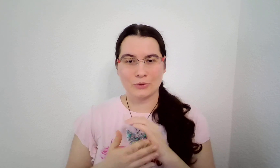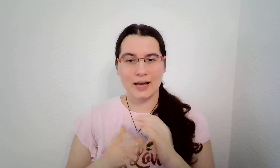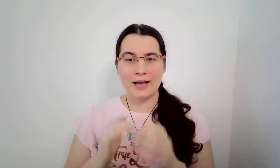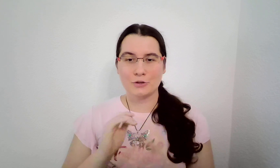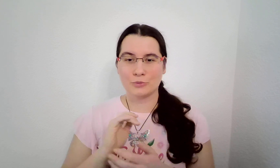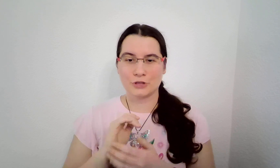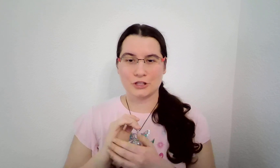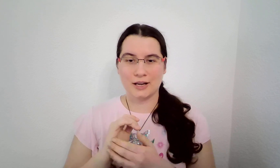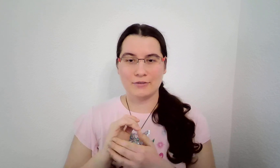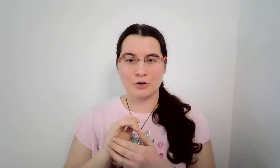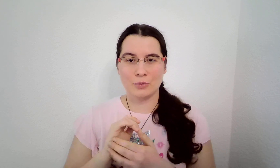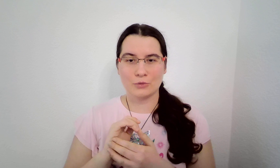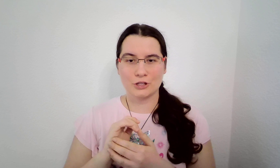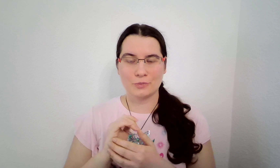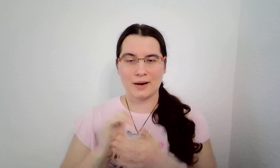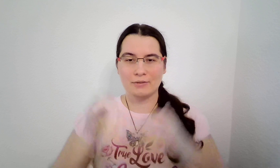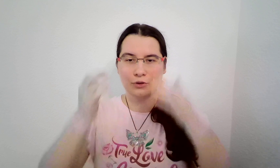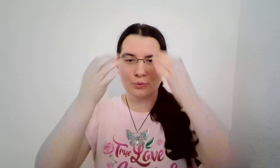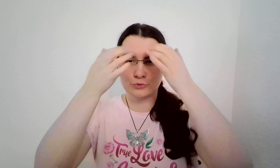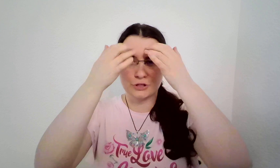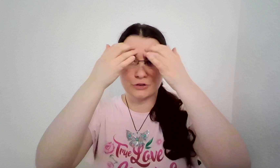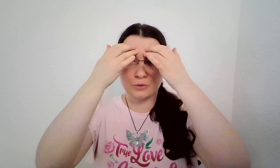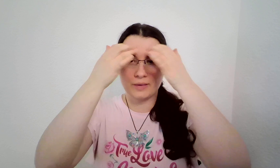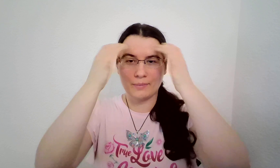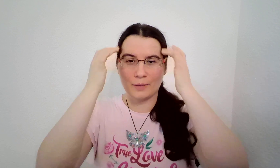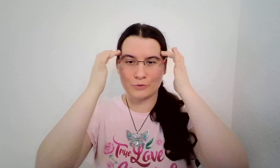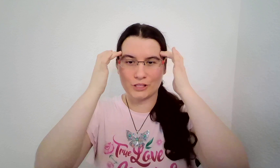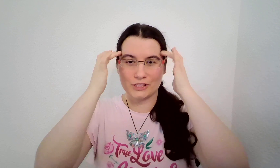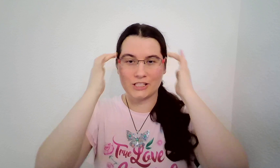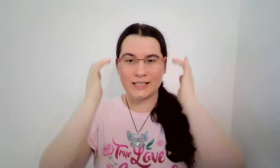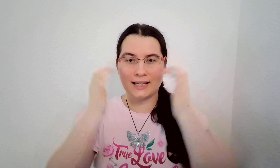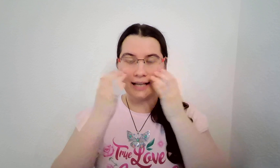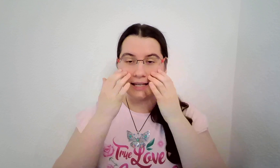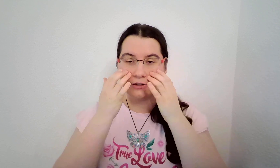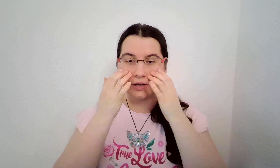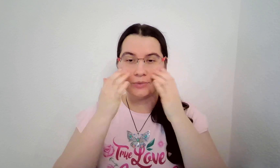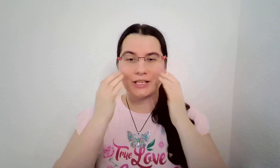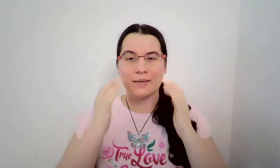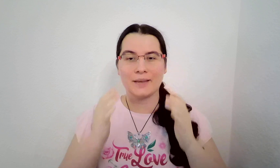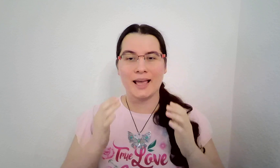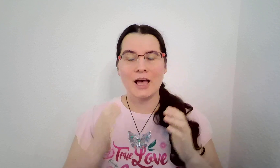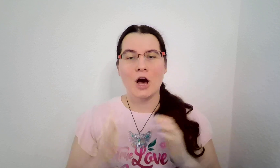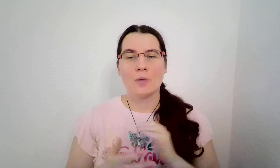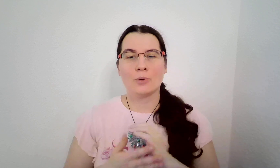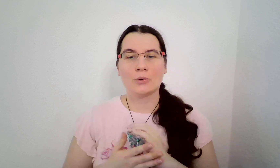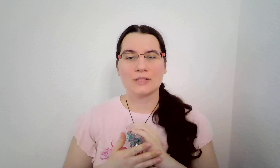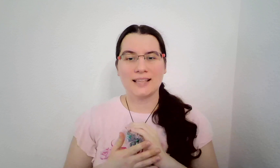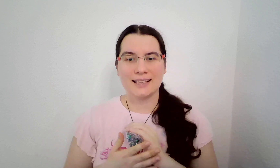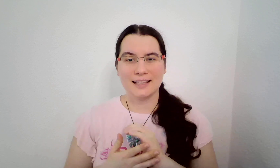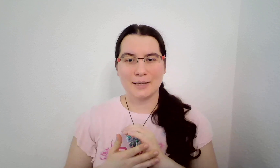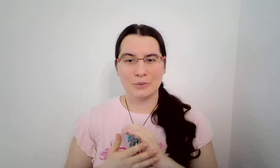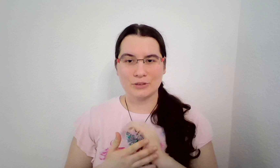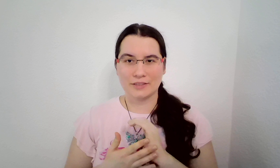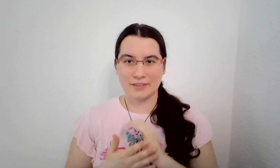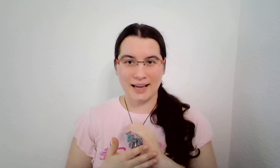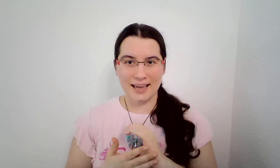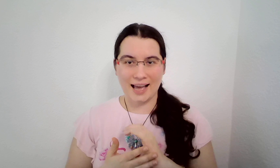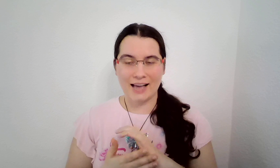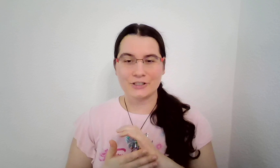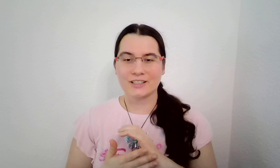čukáš, můžeš levou, můžeš pravou, můžeš oběma, můžeš střídat, jak ti to je příjemné. Pokud některý bod vynecháš,